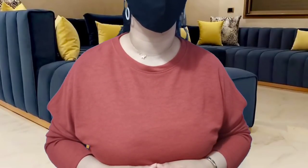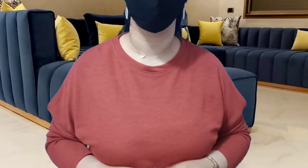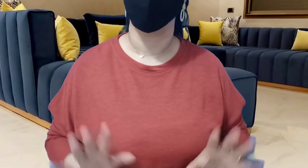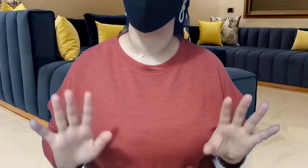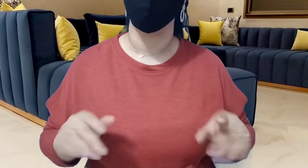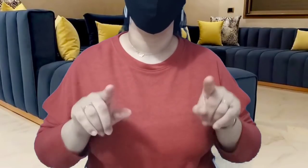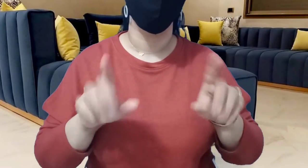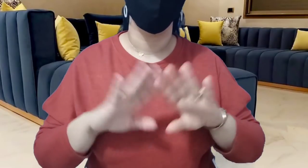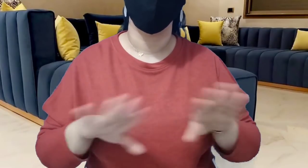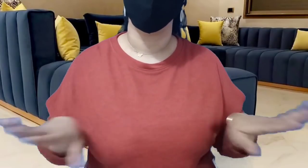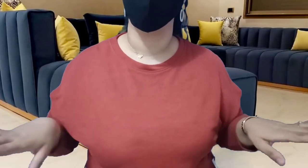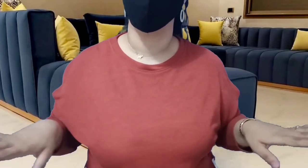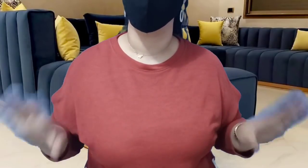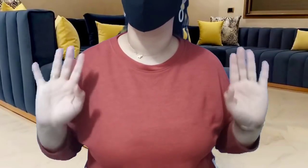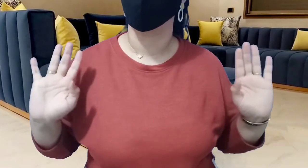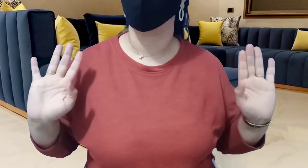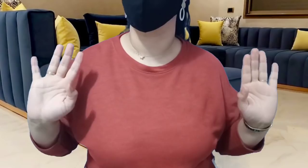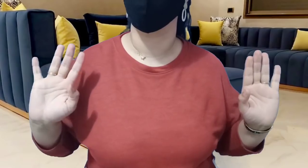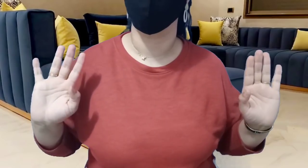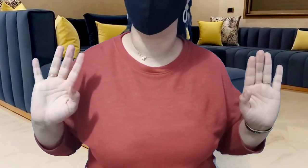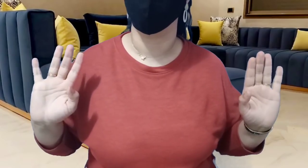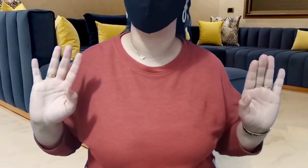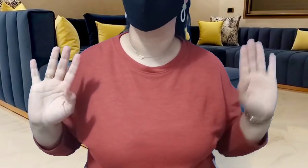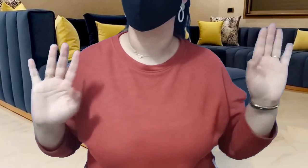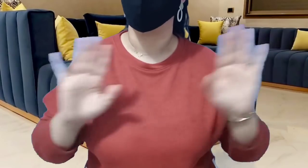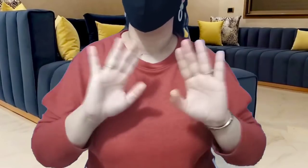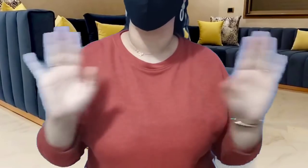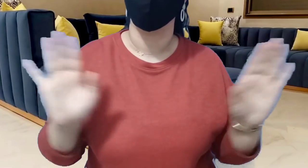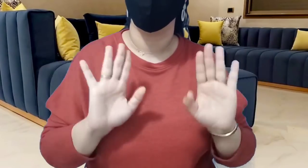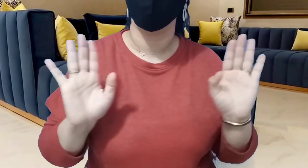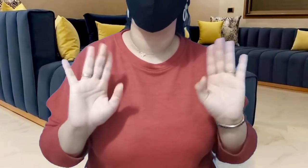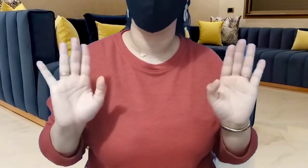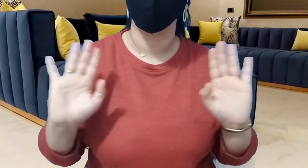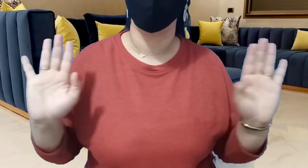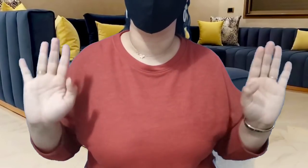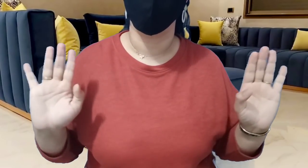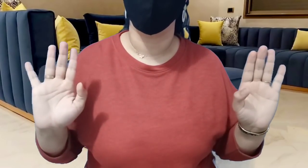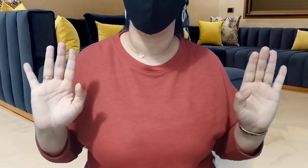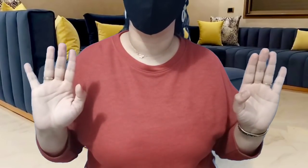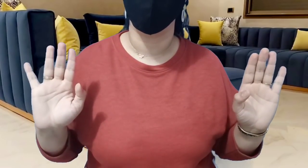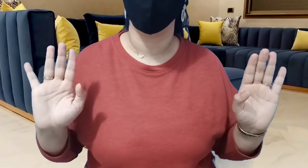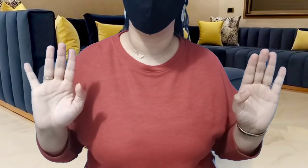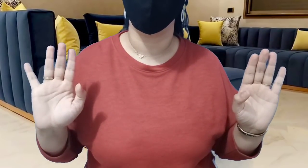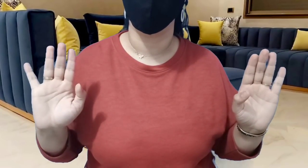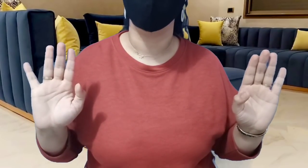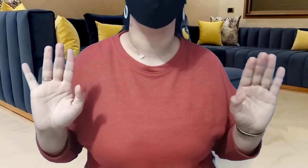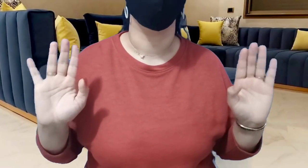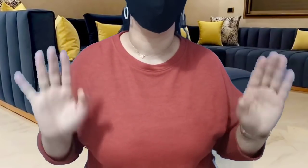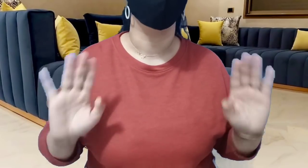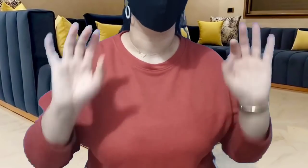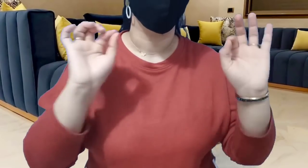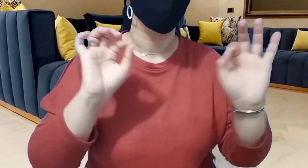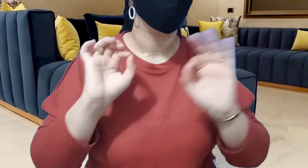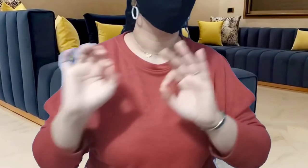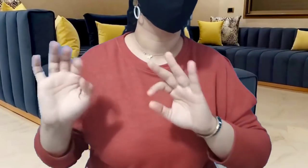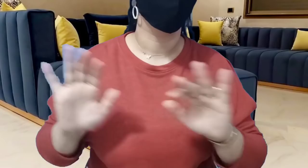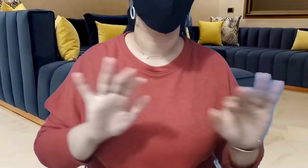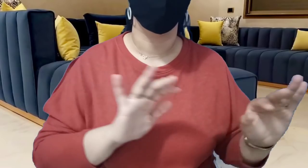خارجين في دوك العائلة قاصة من بالله لا حوله ولا قوتين لا بالله باغي بأي طريق يبعد ثميرة على دارهم والعائلة